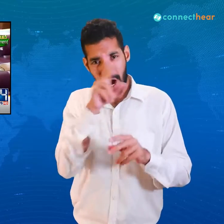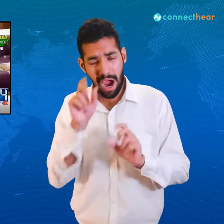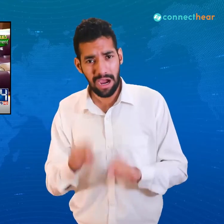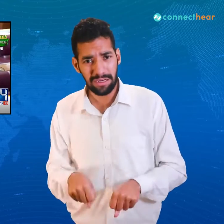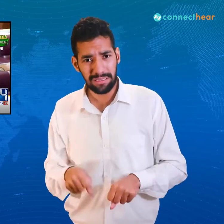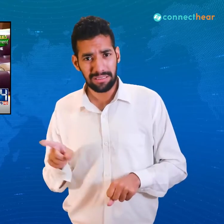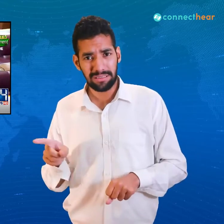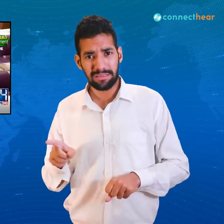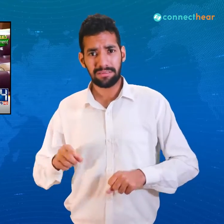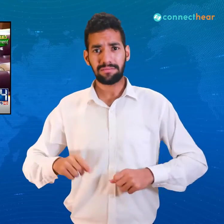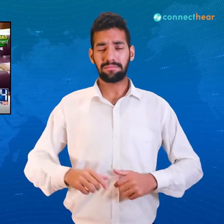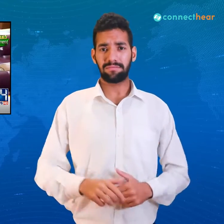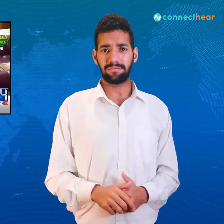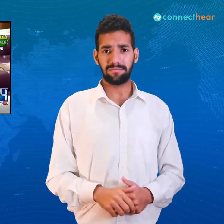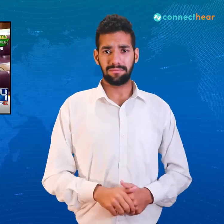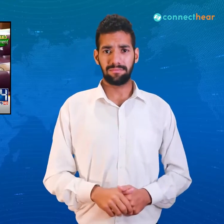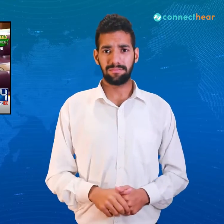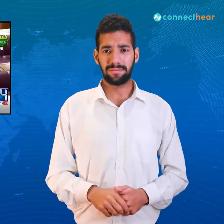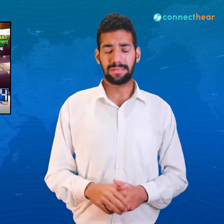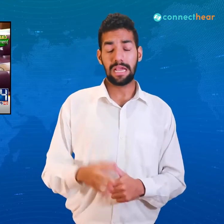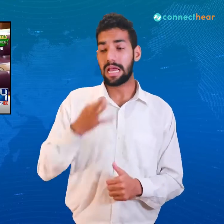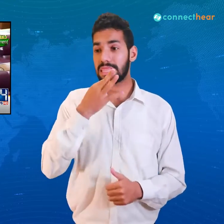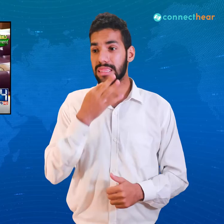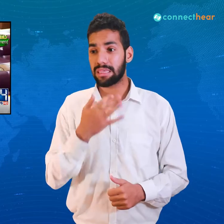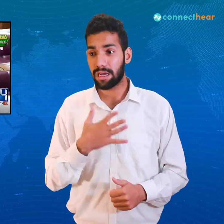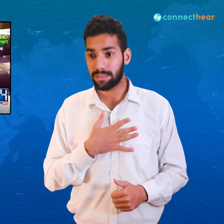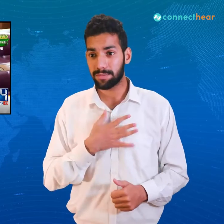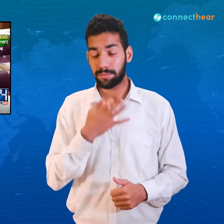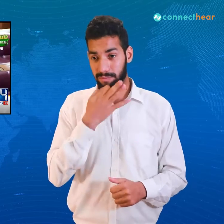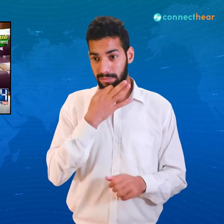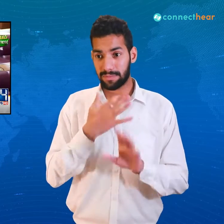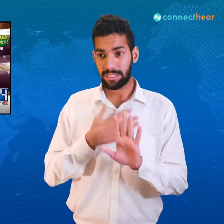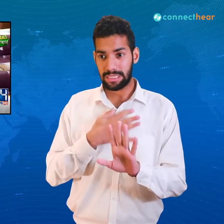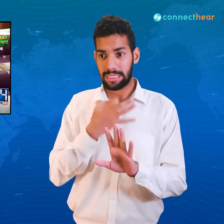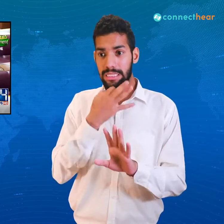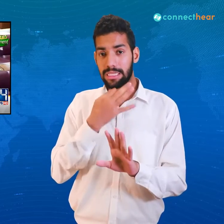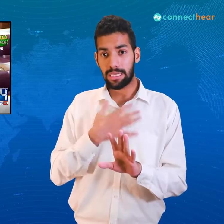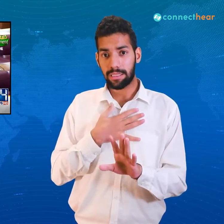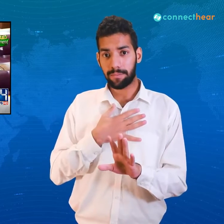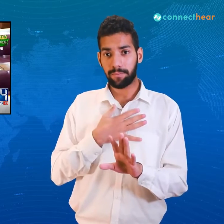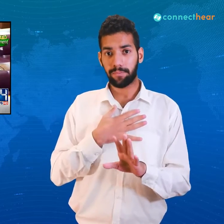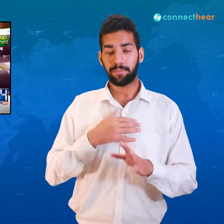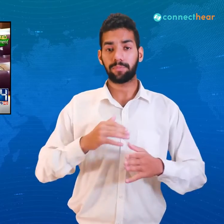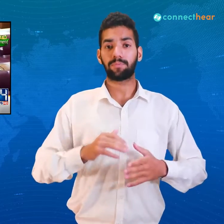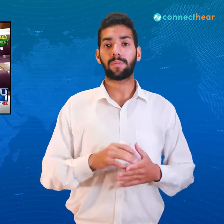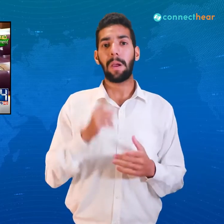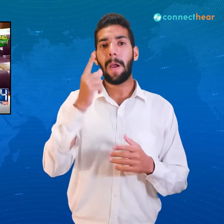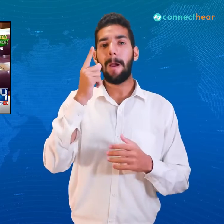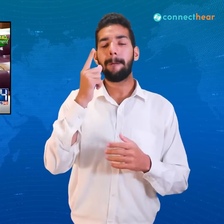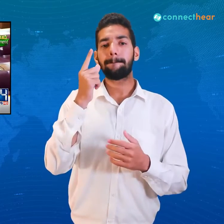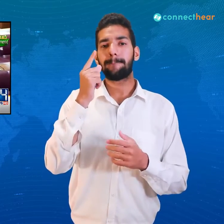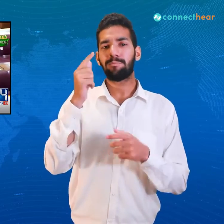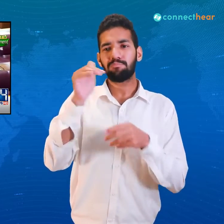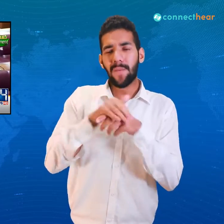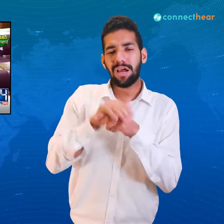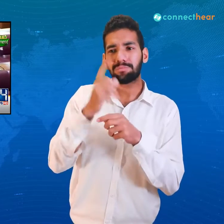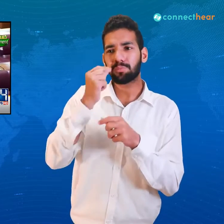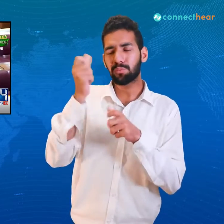لیز بسد اعترام بسد اعترام پروید اشرف صاحب بھی تشریف فرما ہے اور میرے خیال میں